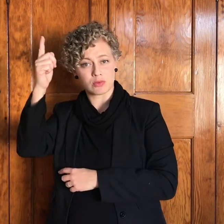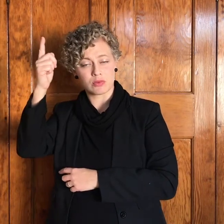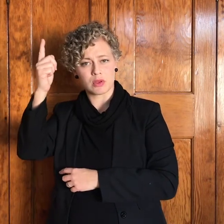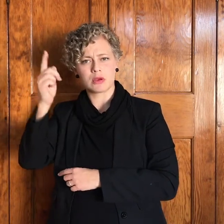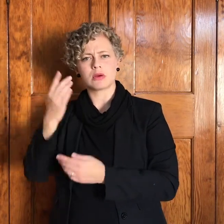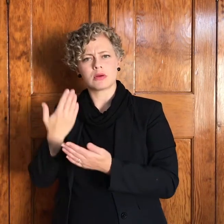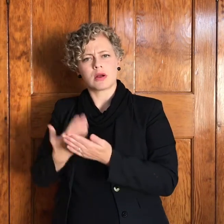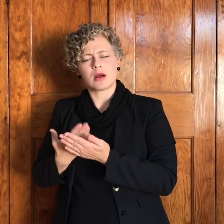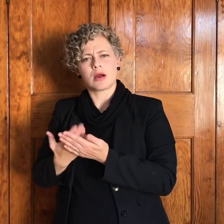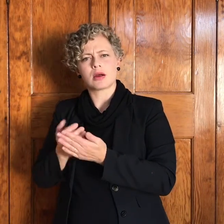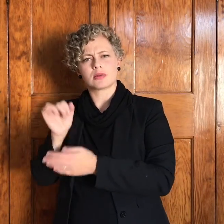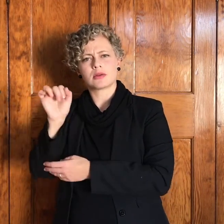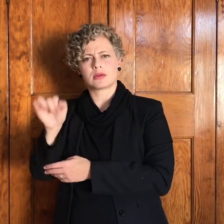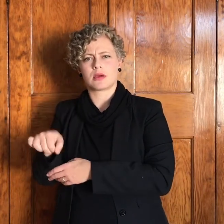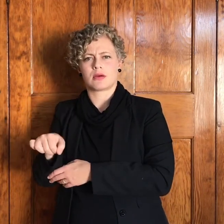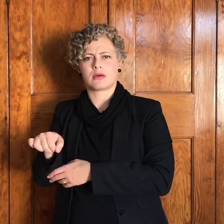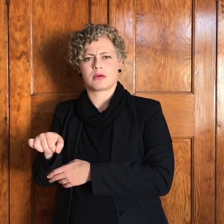baie baie sterker